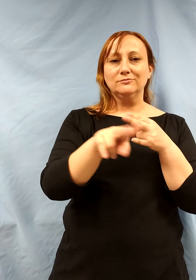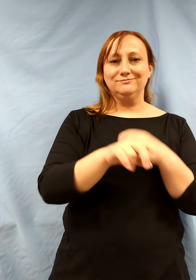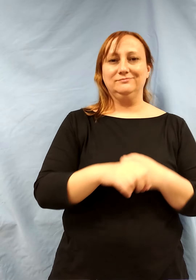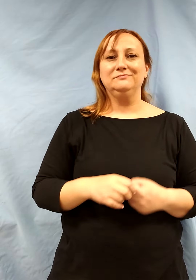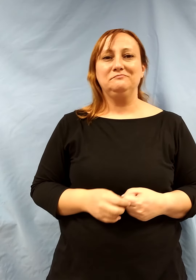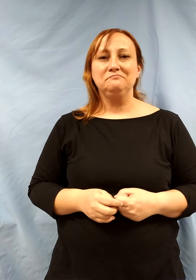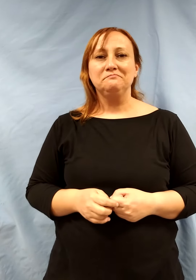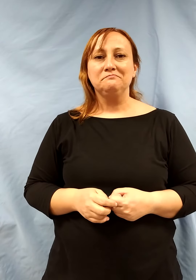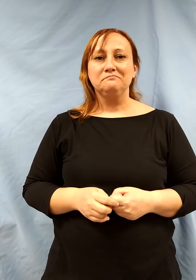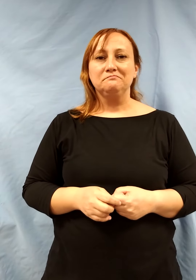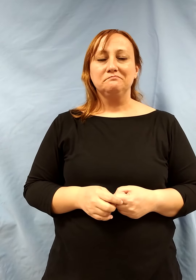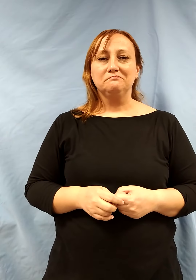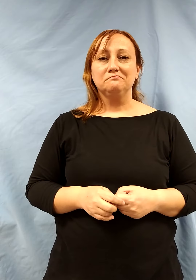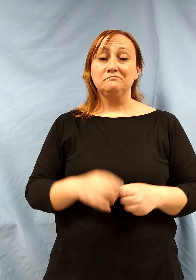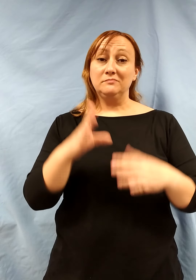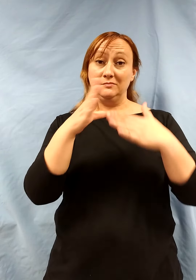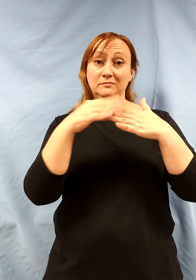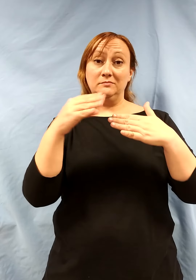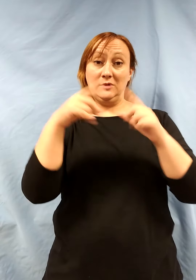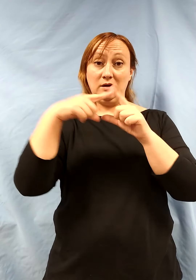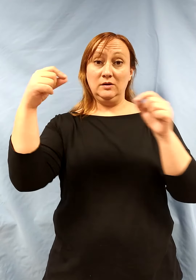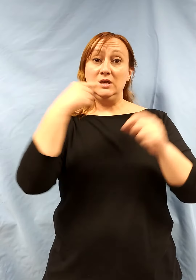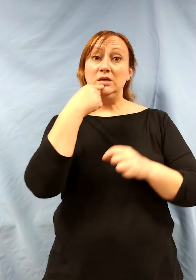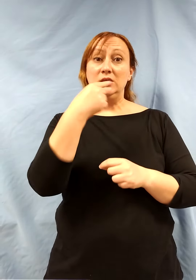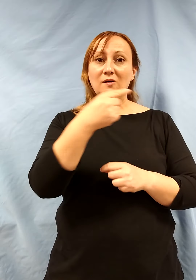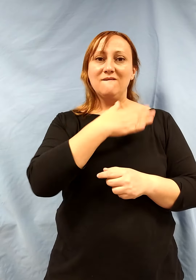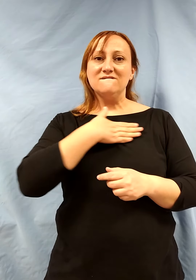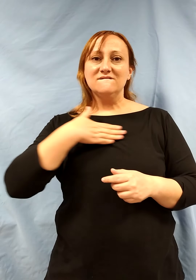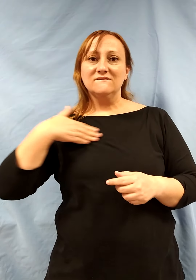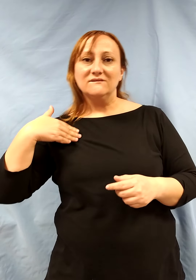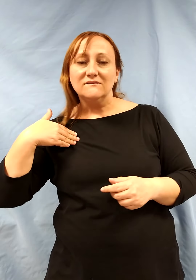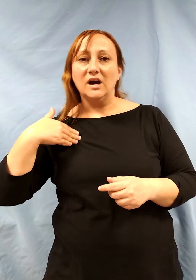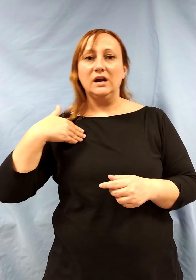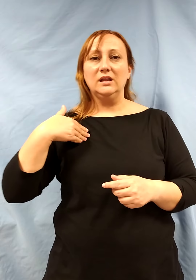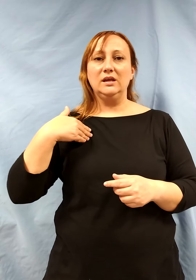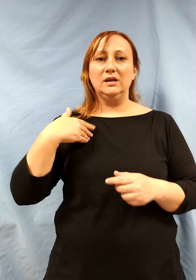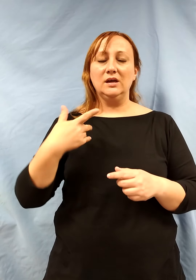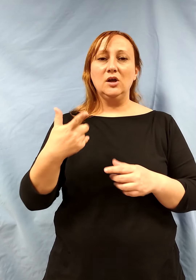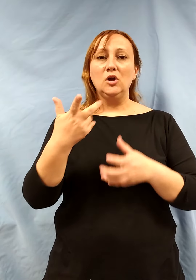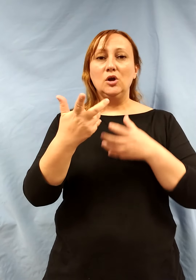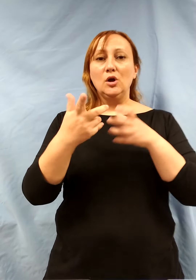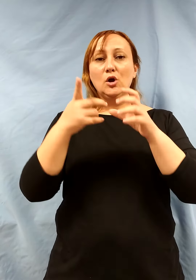Para abrir una réplica exacta con el mismo tipo de cocina en Tokio